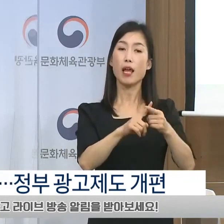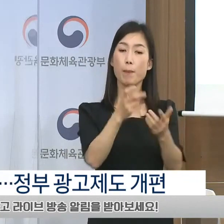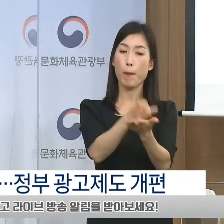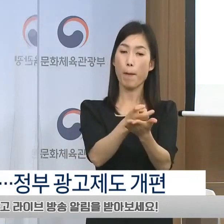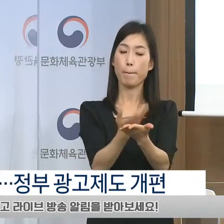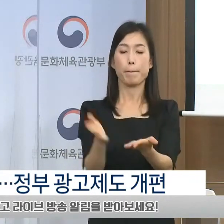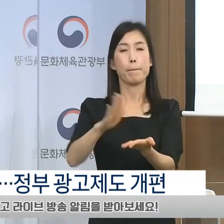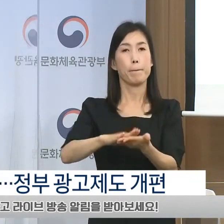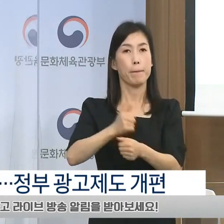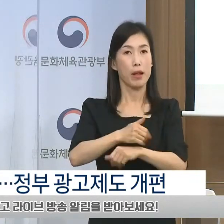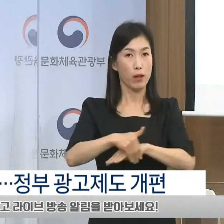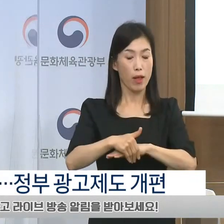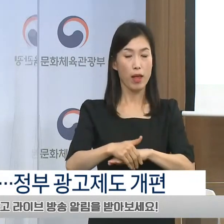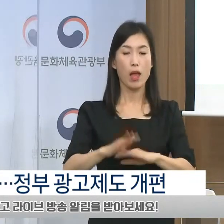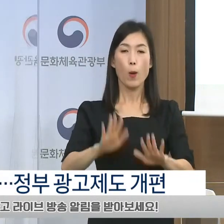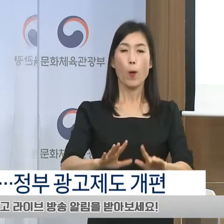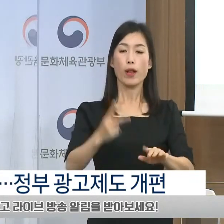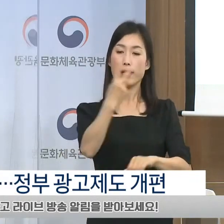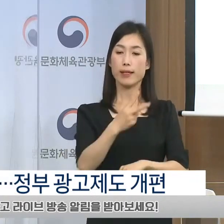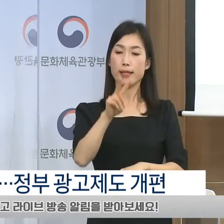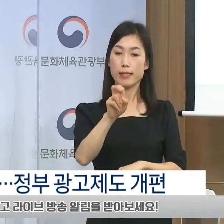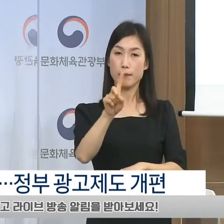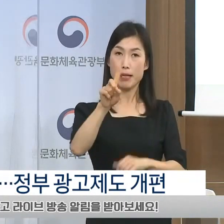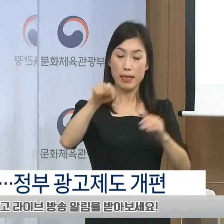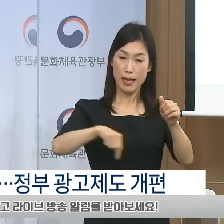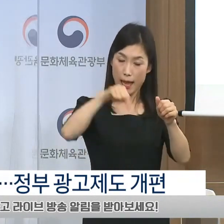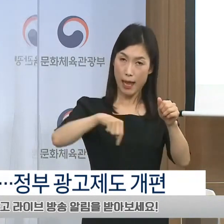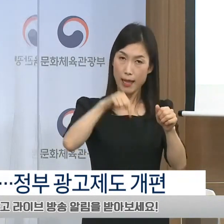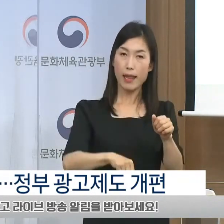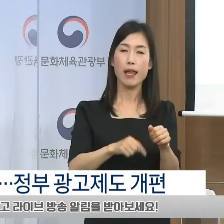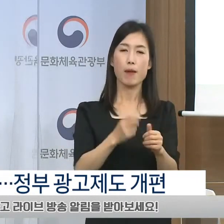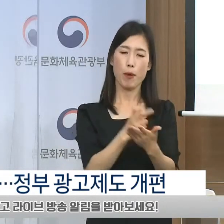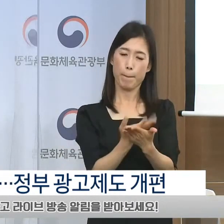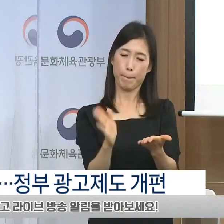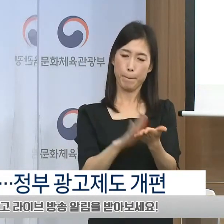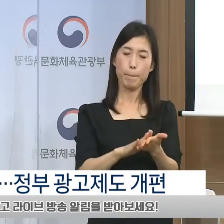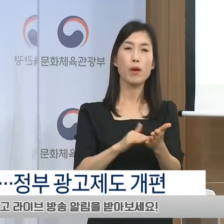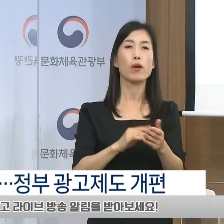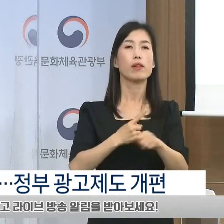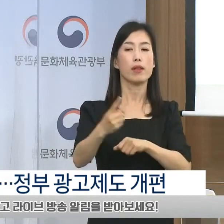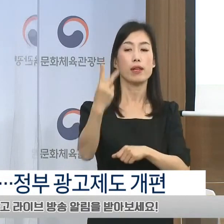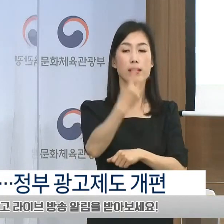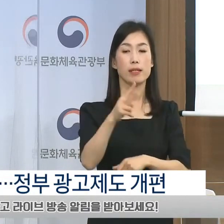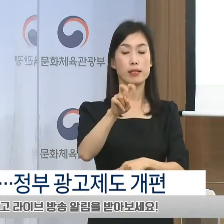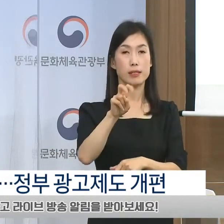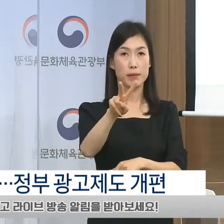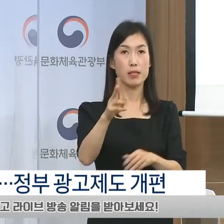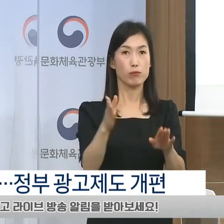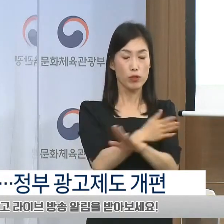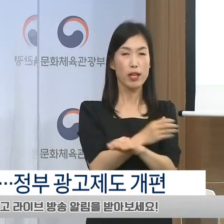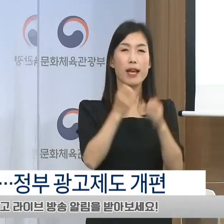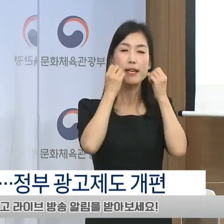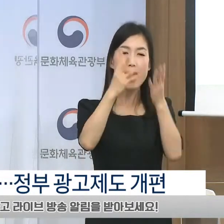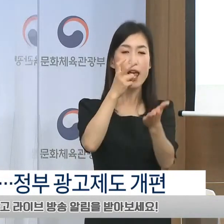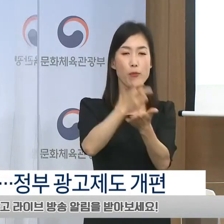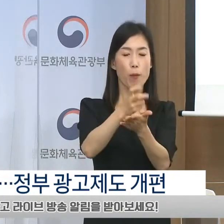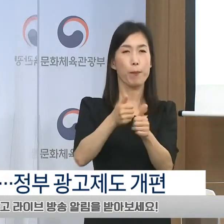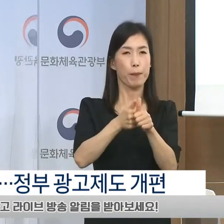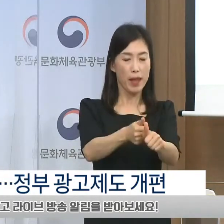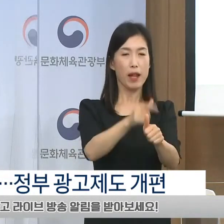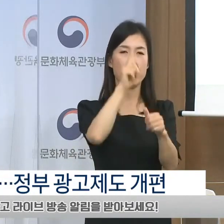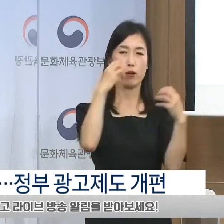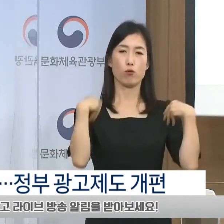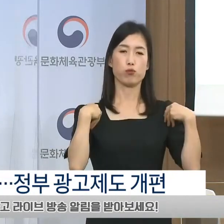연내 구독자 조사를 차질 없이 시행하여 내년도부터는 새로운 지표에 따라 정부 광고를 집행해 나갈